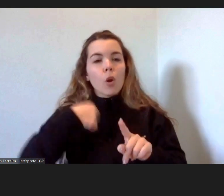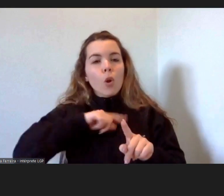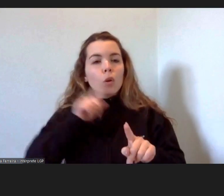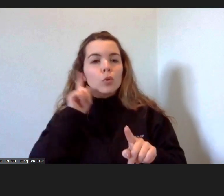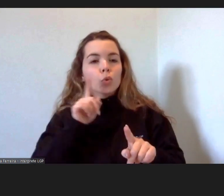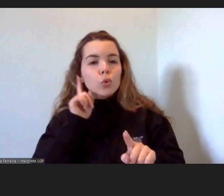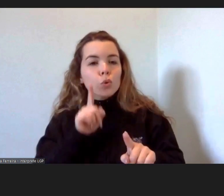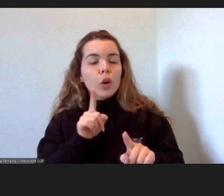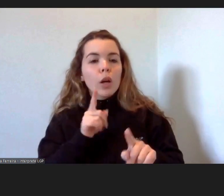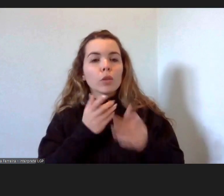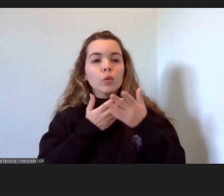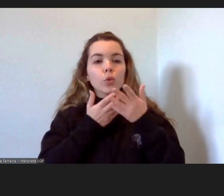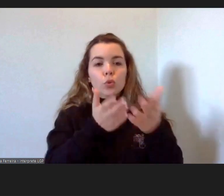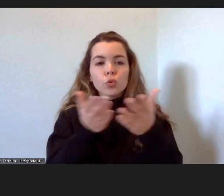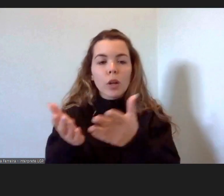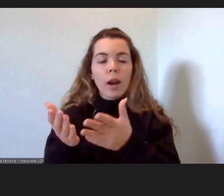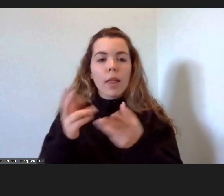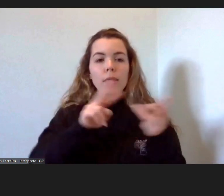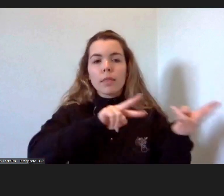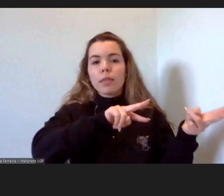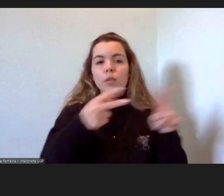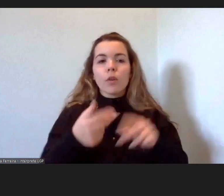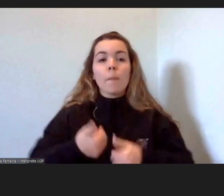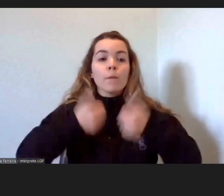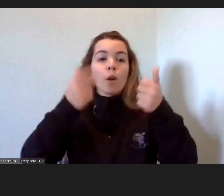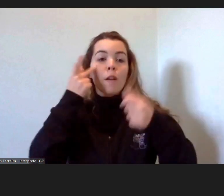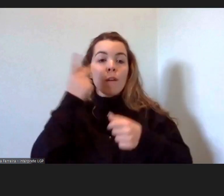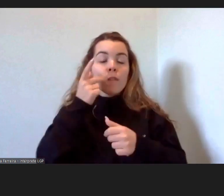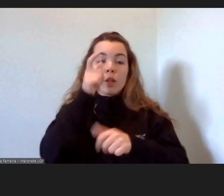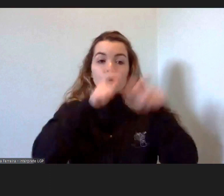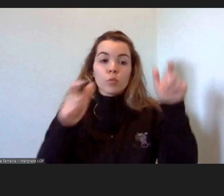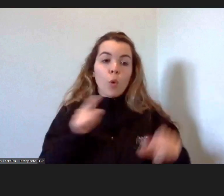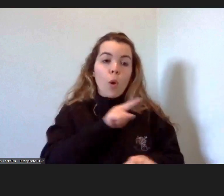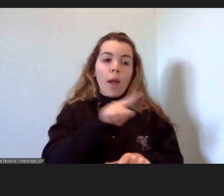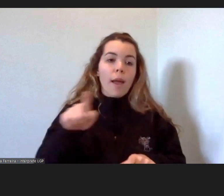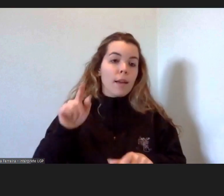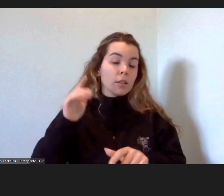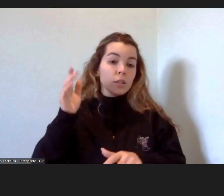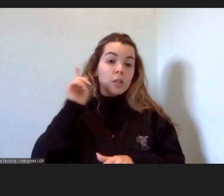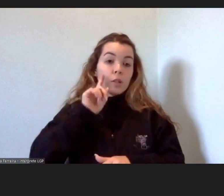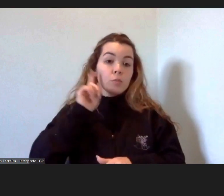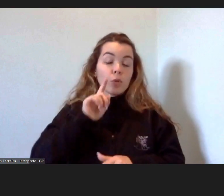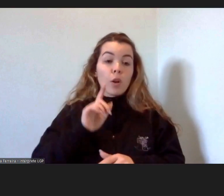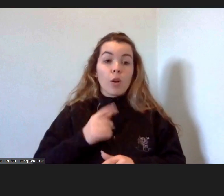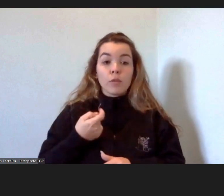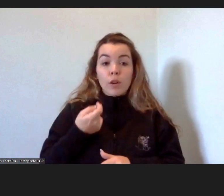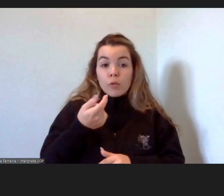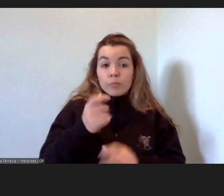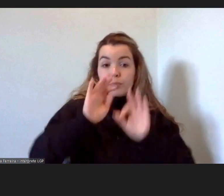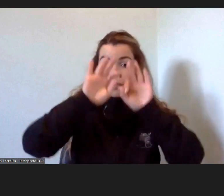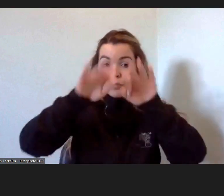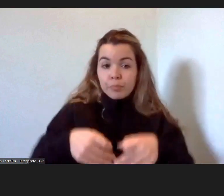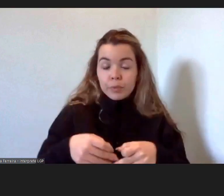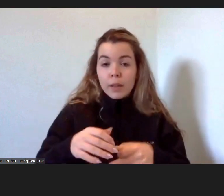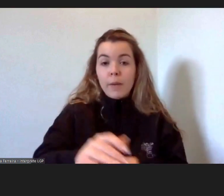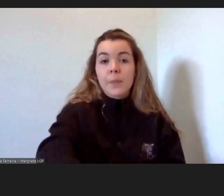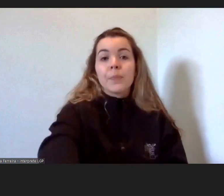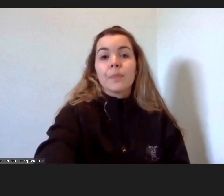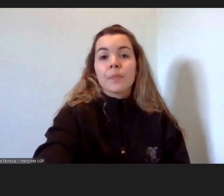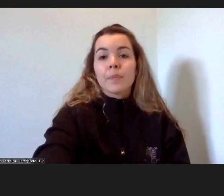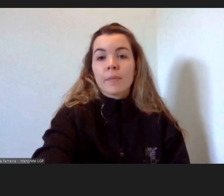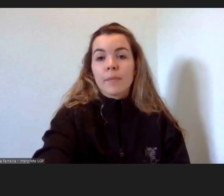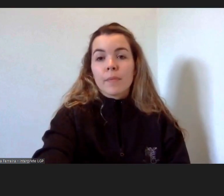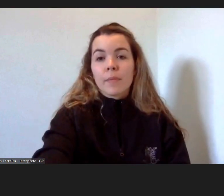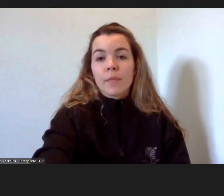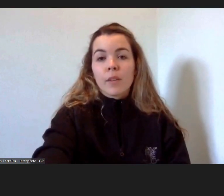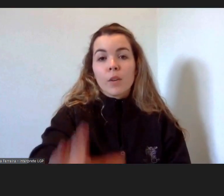e melhorar a vida destas pessoas é fundamental. E vou acabar a minha, esta já, exposição, porque não sei se já